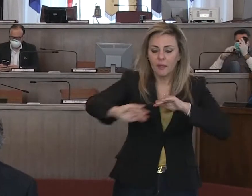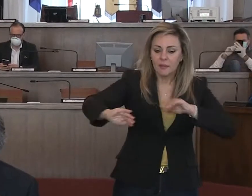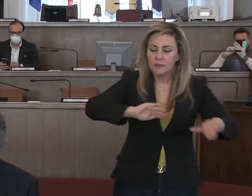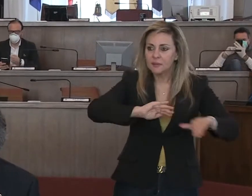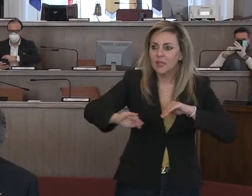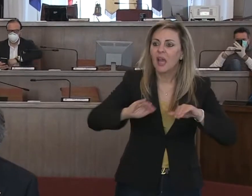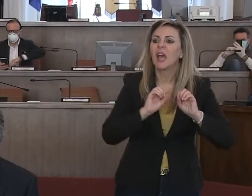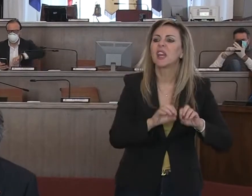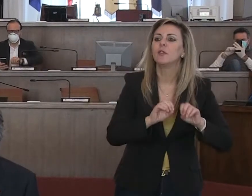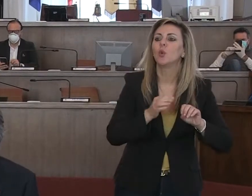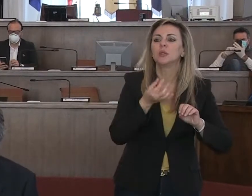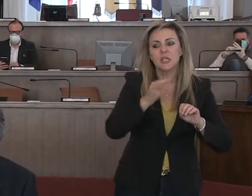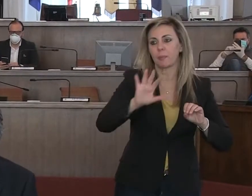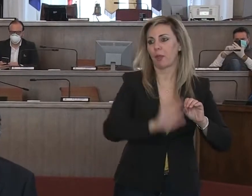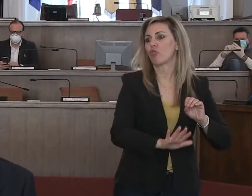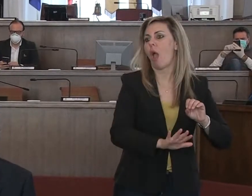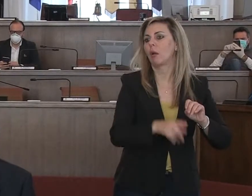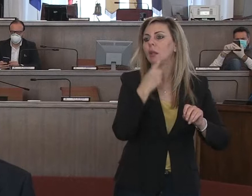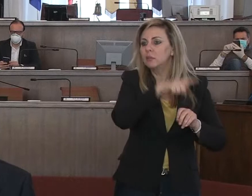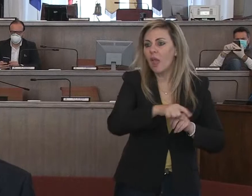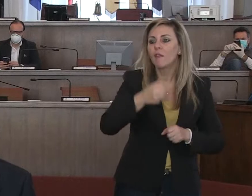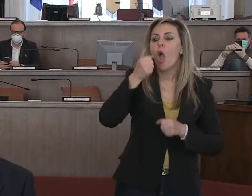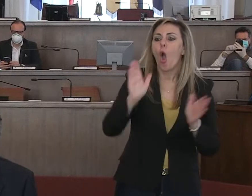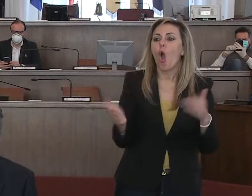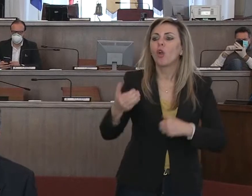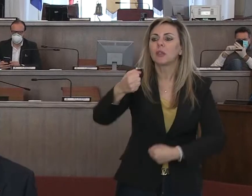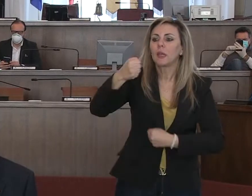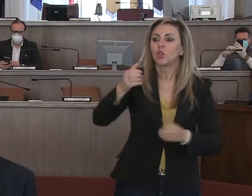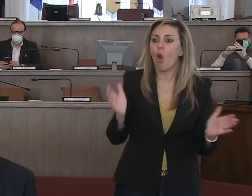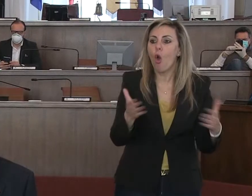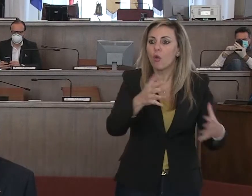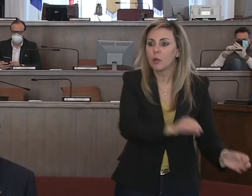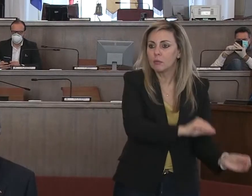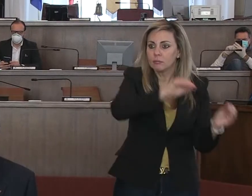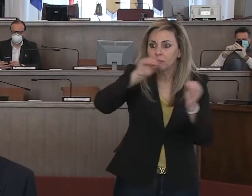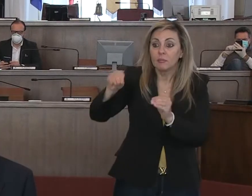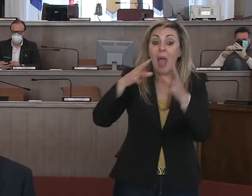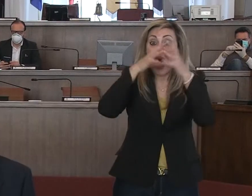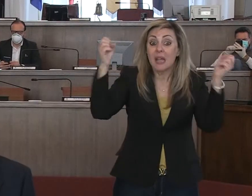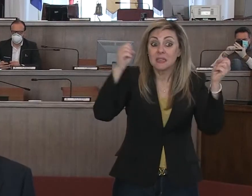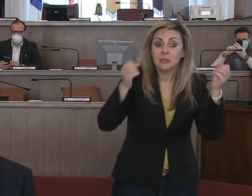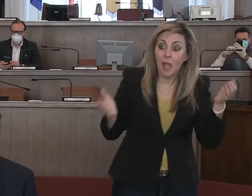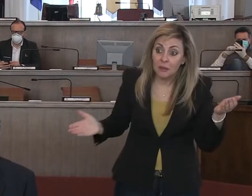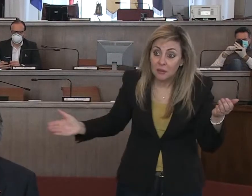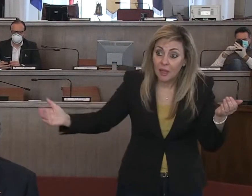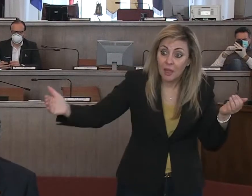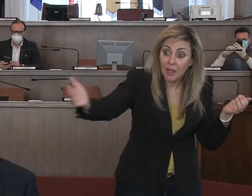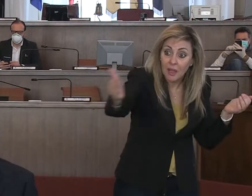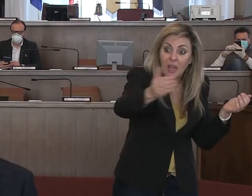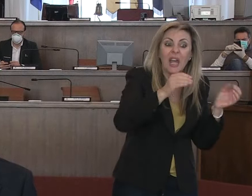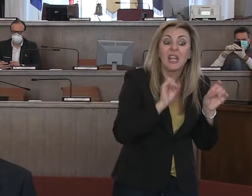come rifiuti speciali, vengono messi dentro dei contenitori, le aziende andranno a ritirarli dando